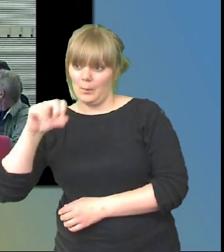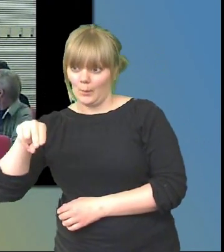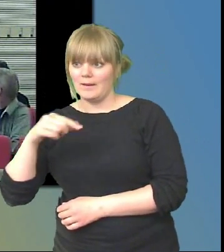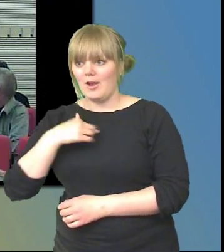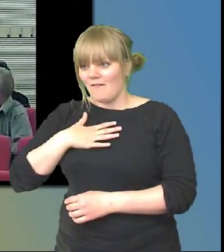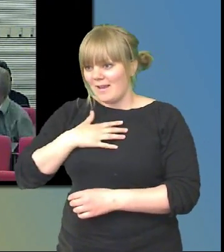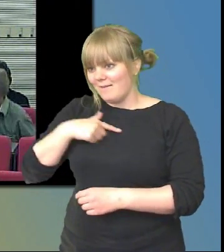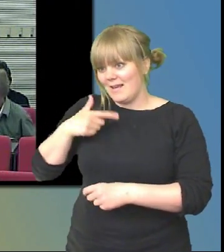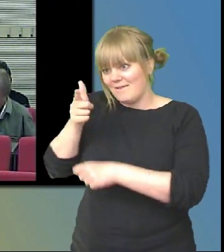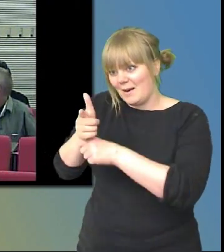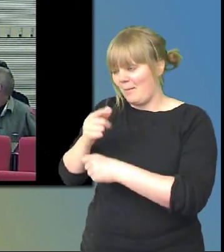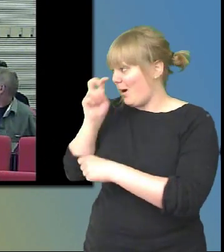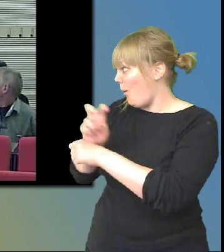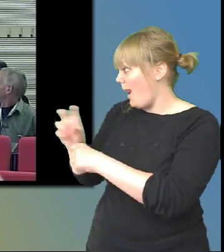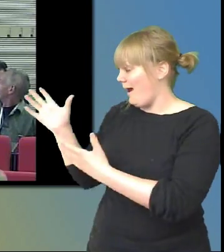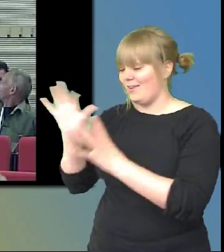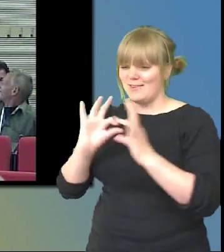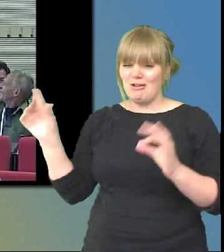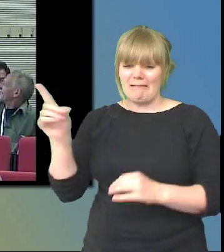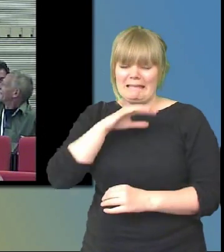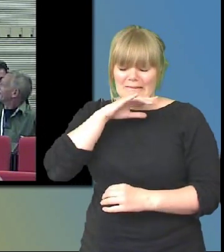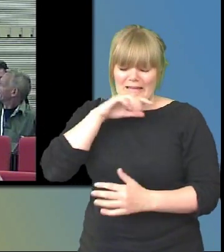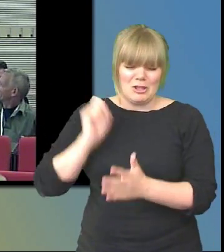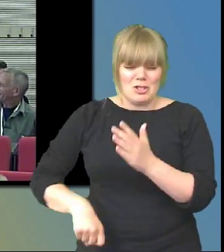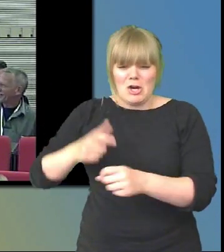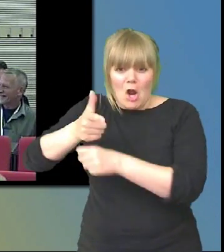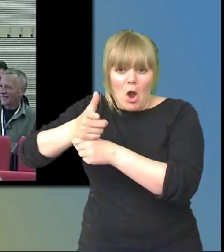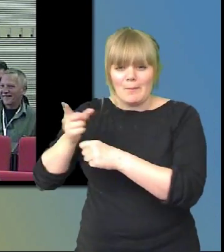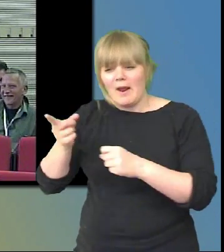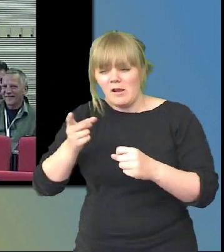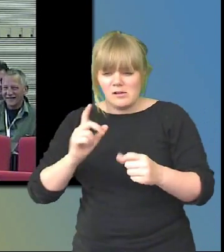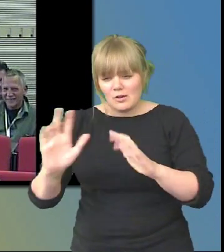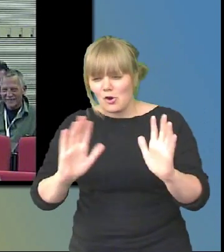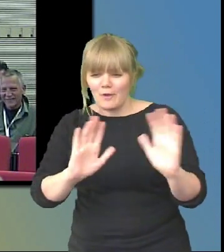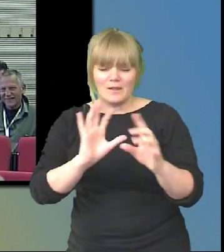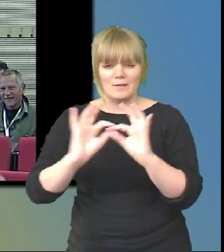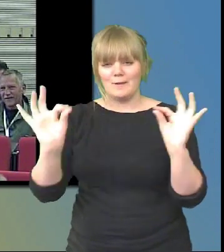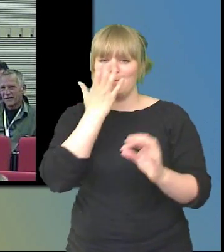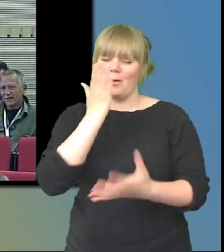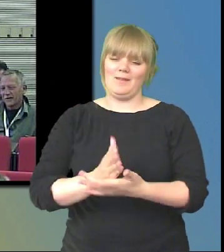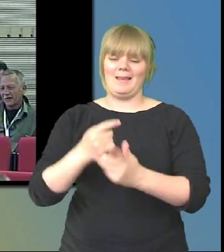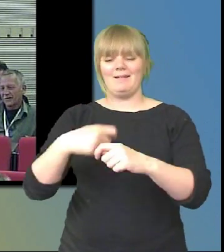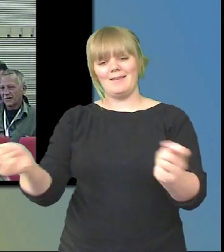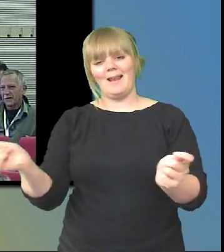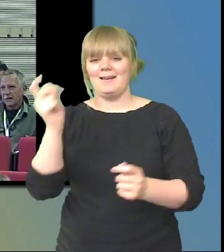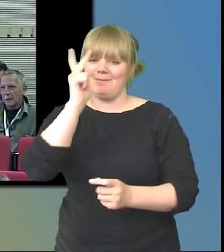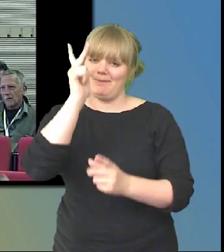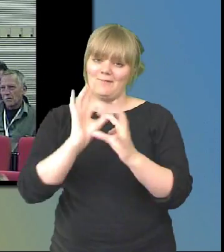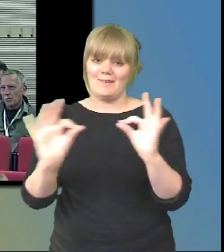svindyra kameran och rättar som en gud och det går säkert ut jättebra. Ja, det som Daniel